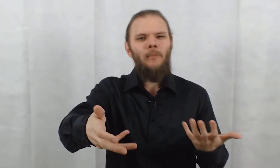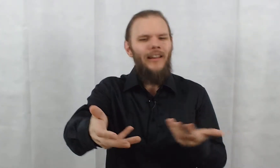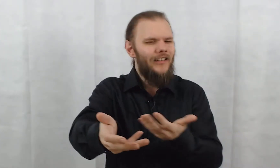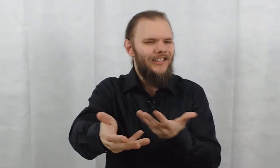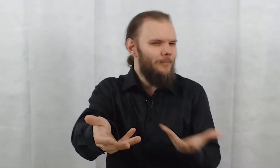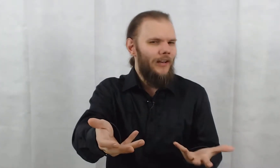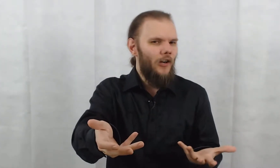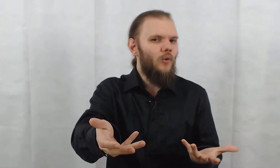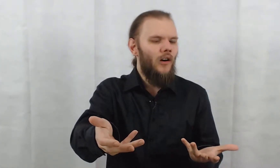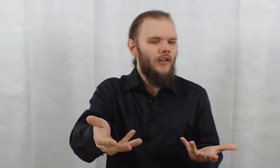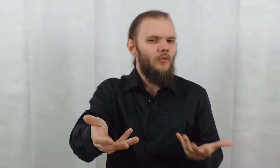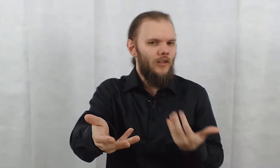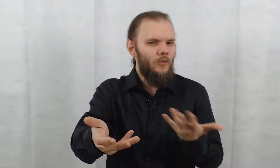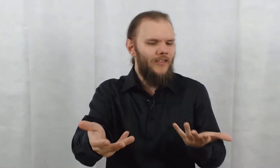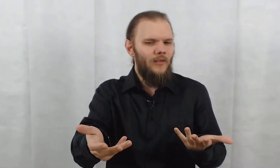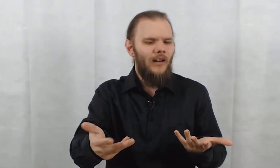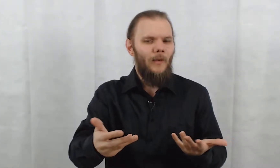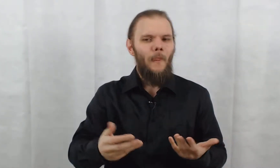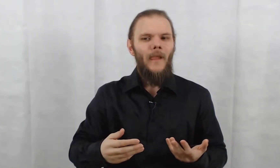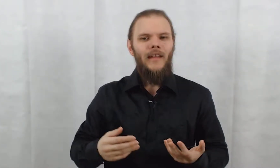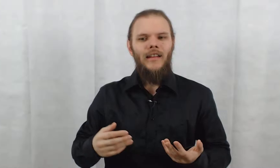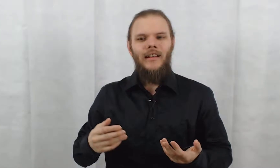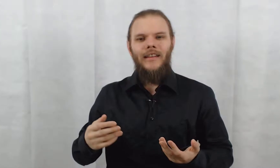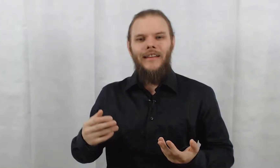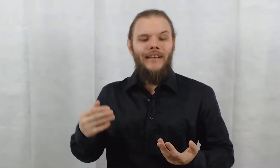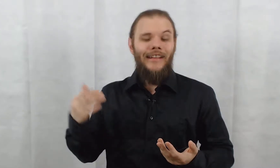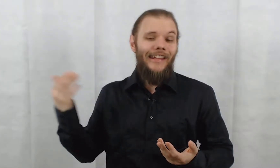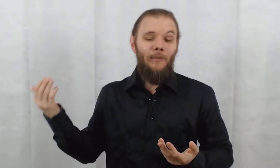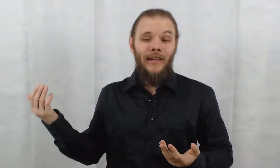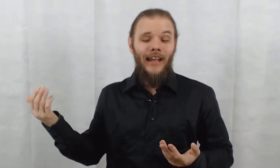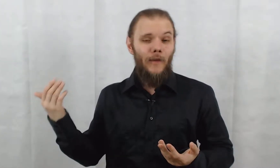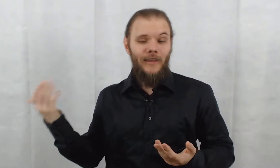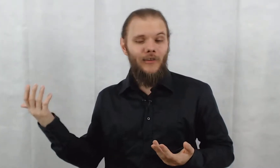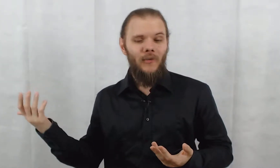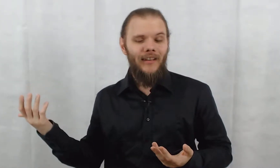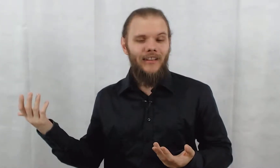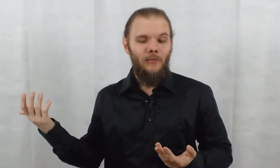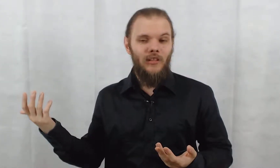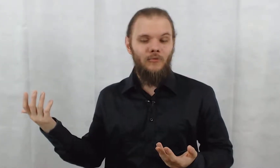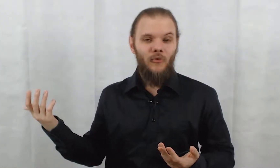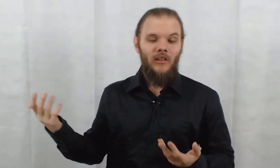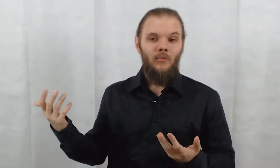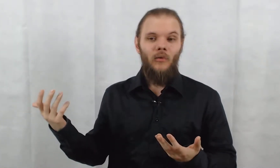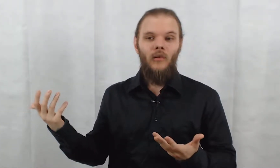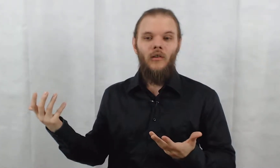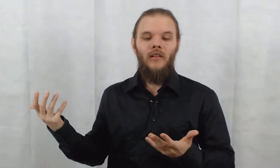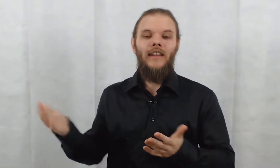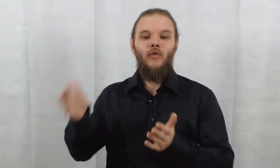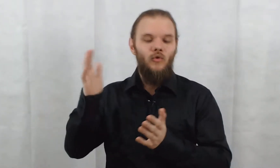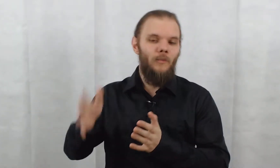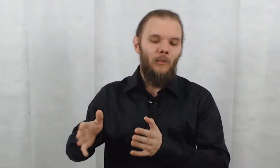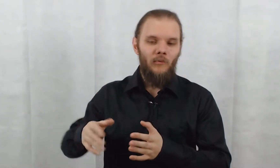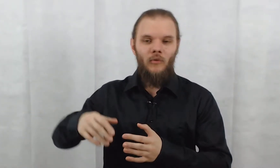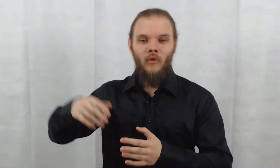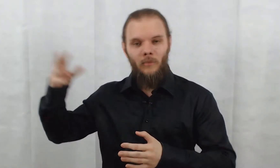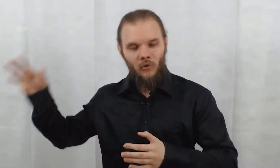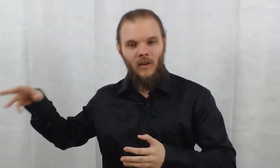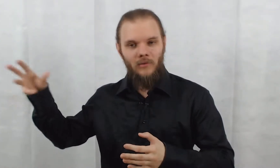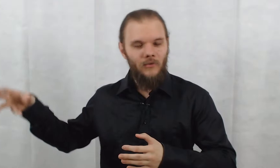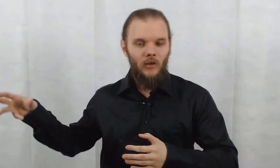parle à qui ? parle à quoi ? Il doit le savoir. Et après, il discute avec Abby. Je me suis dit « bon, là, il se coupe abruptement parce qu'Abby va à